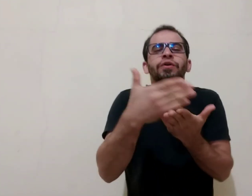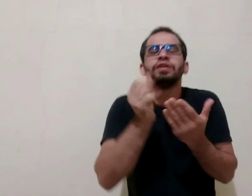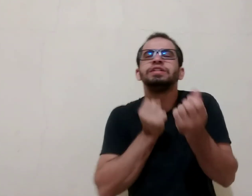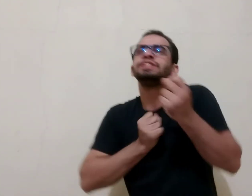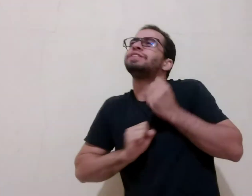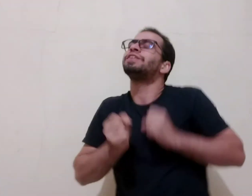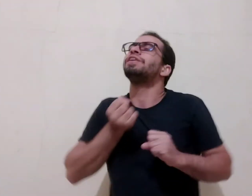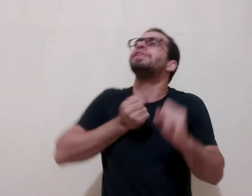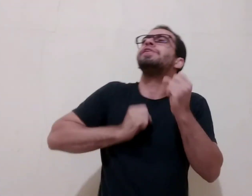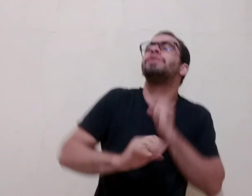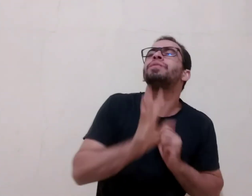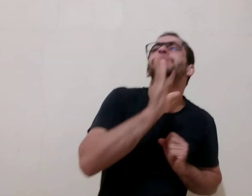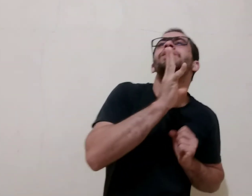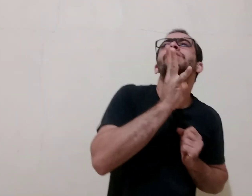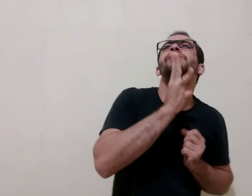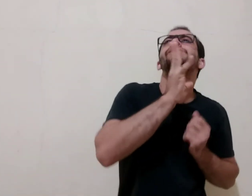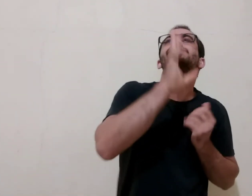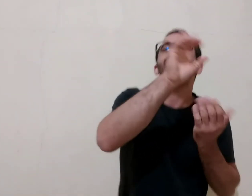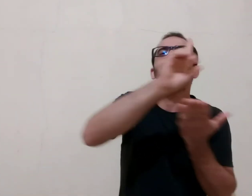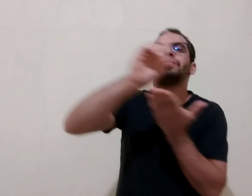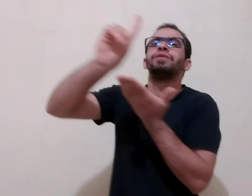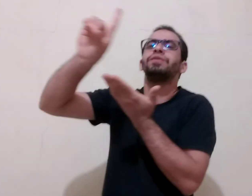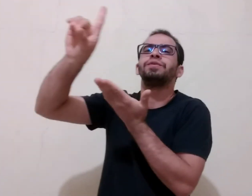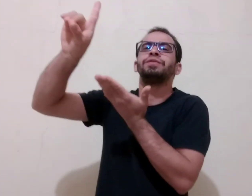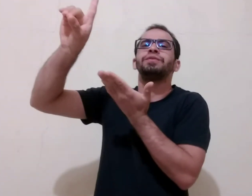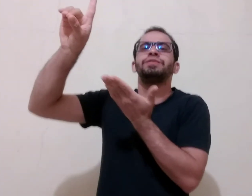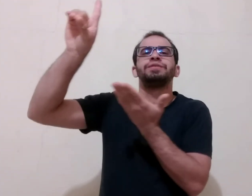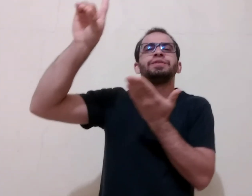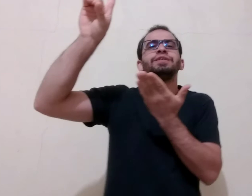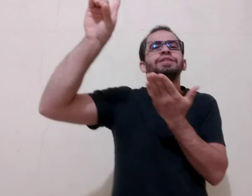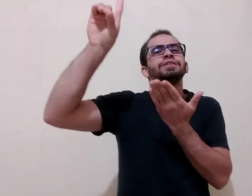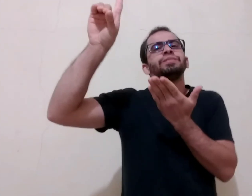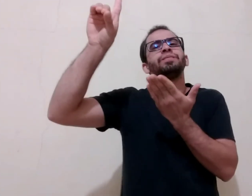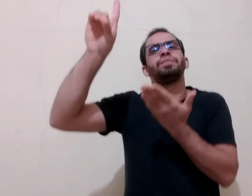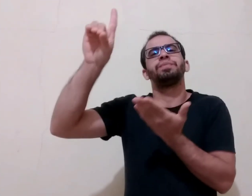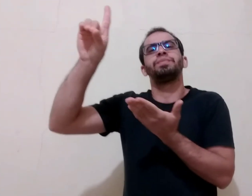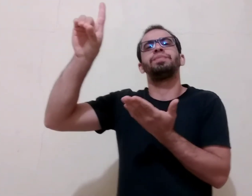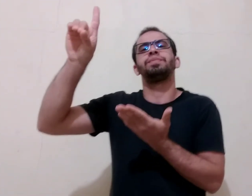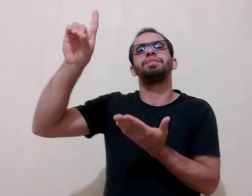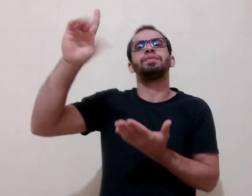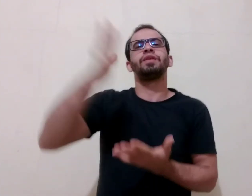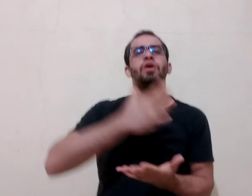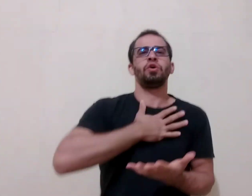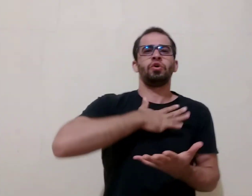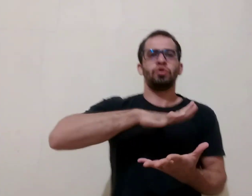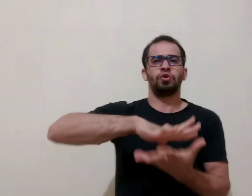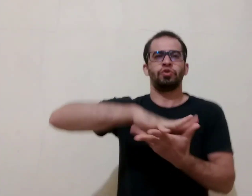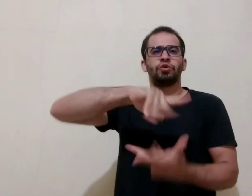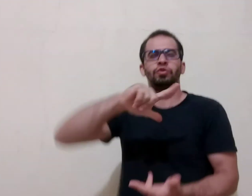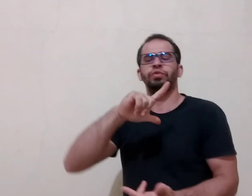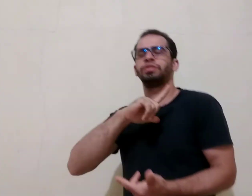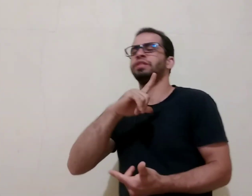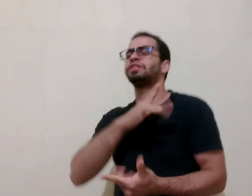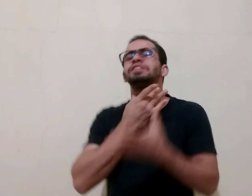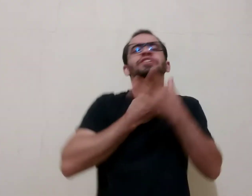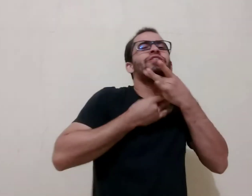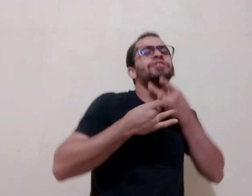Desde agora ansioso vos busco A minha alma tem